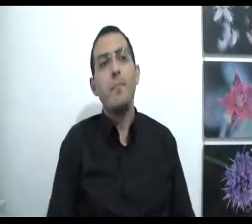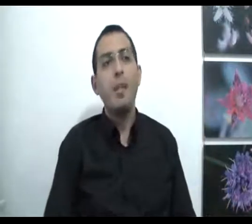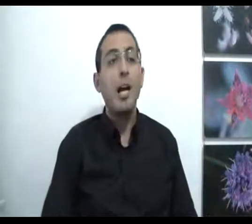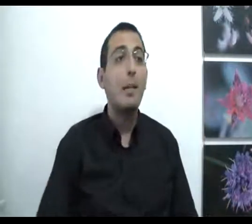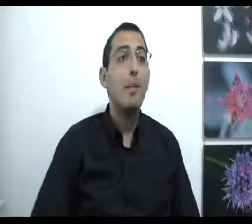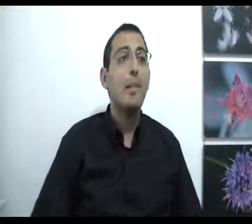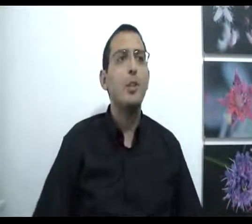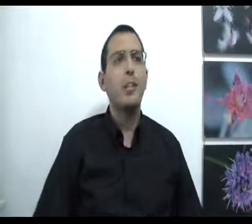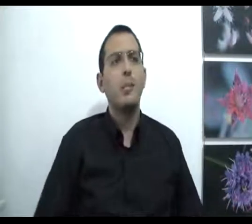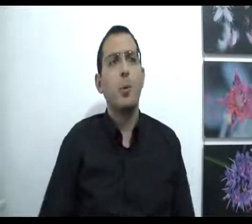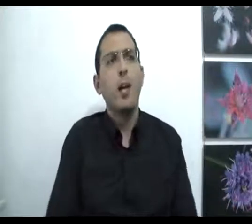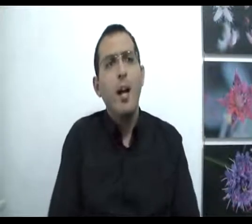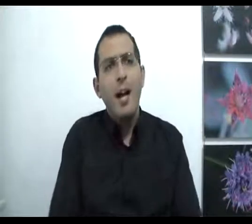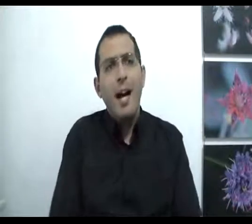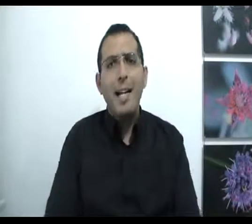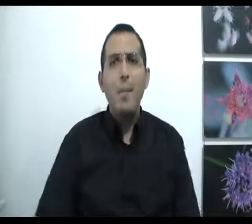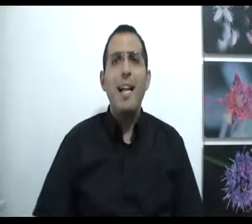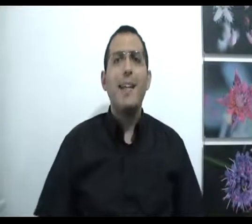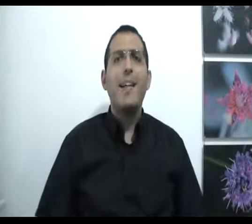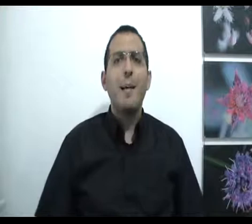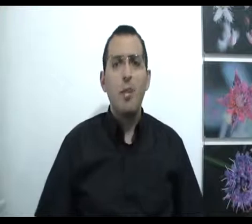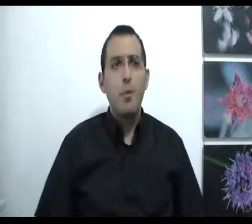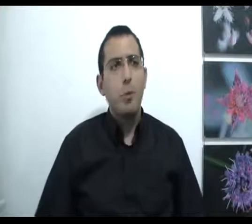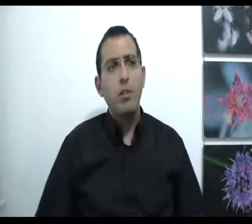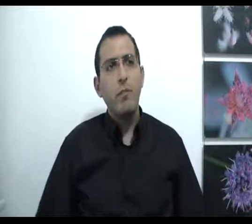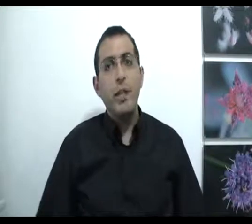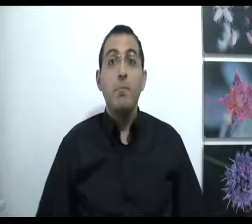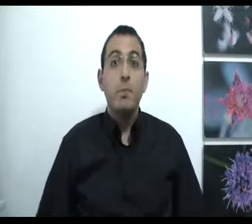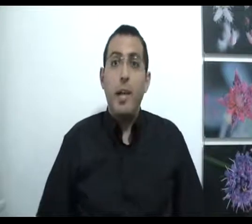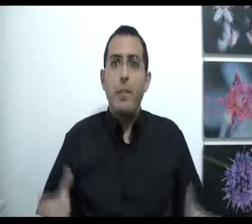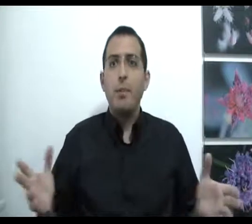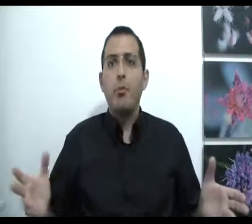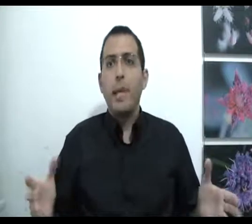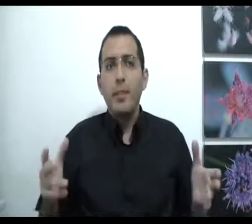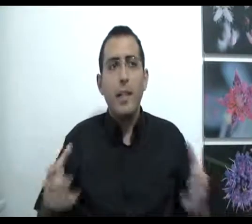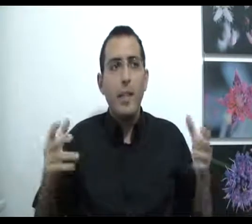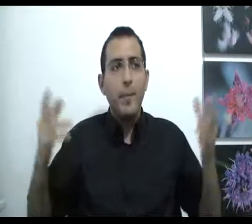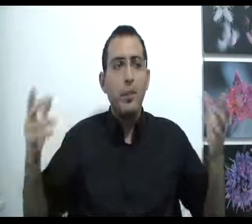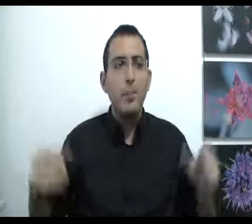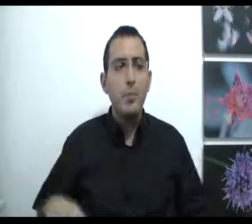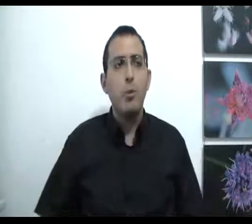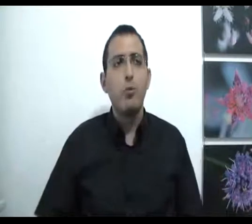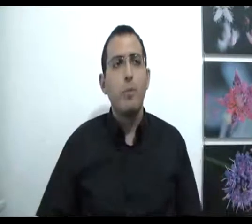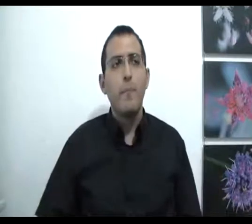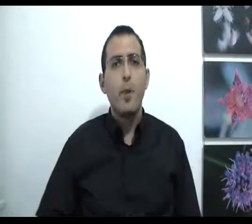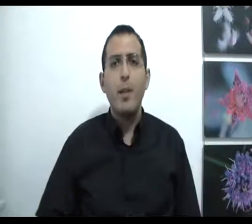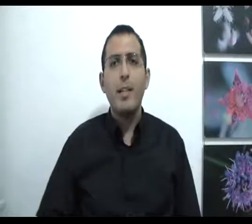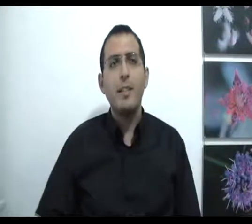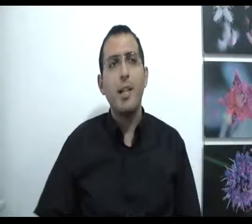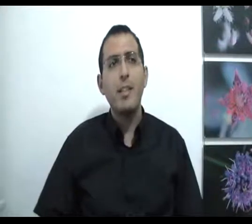עכשיו בן אדם ישאלת עצמו, האם המילה אני קיים יש לה משמעות עבורי? כן, מה זאת אומרת, אני קיים, יש לזה משמעות. אוקיי, עכשיו